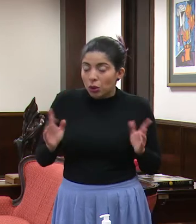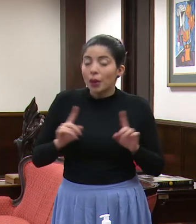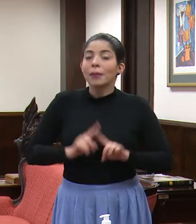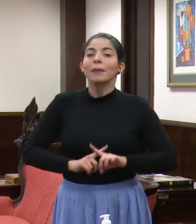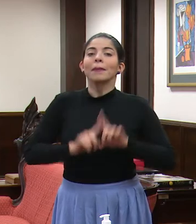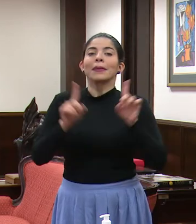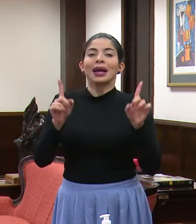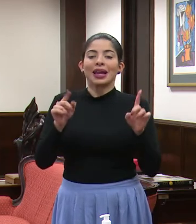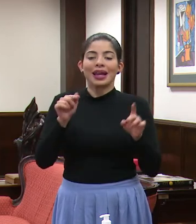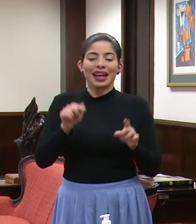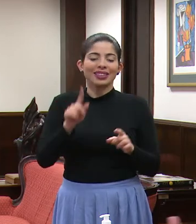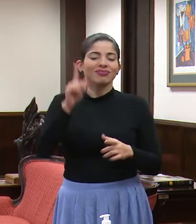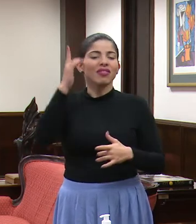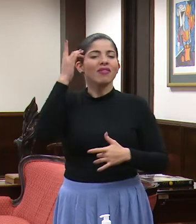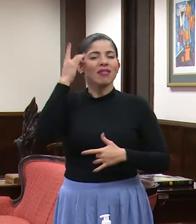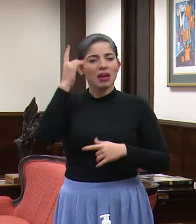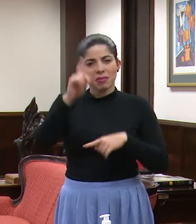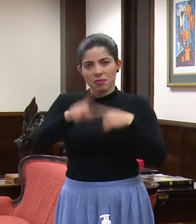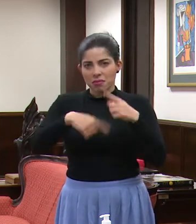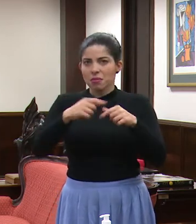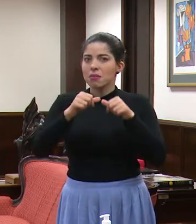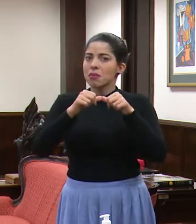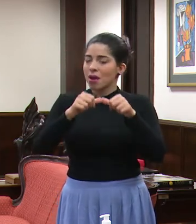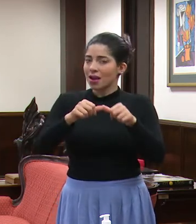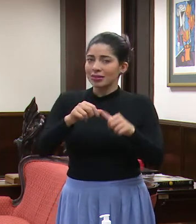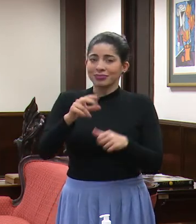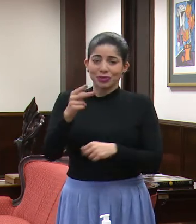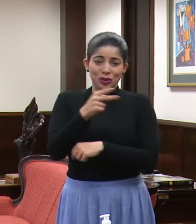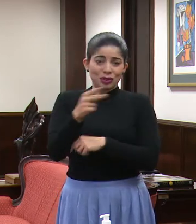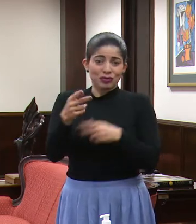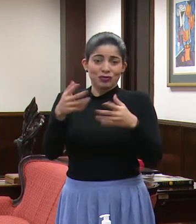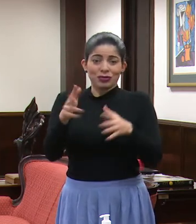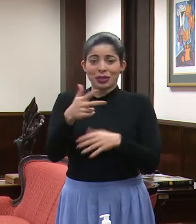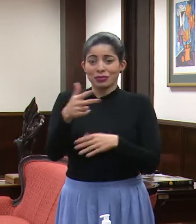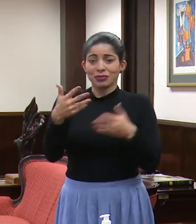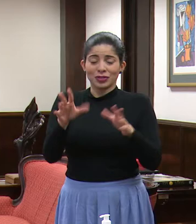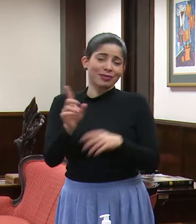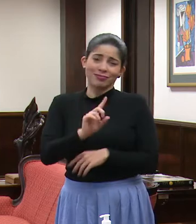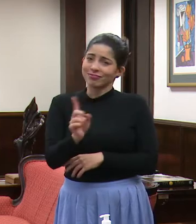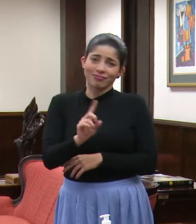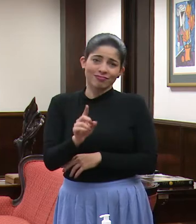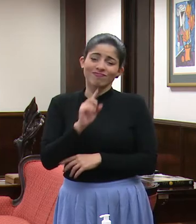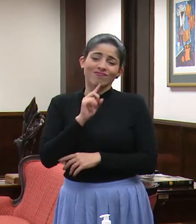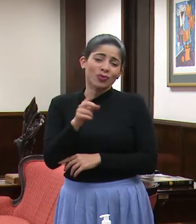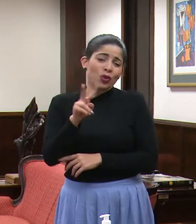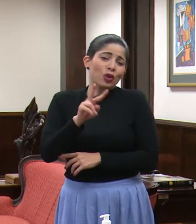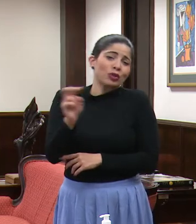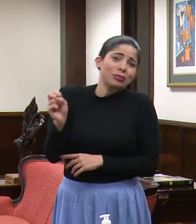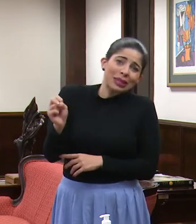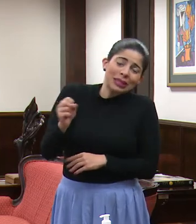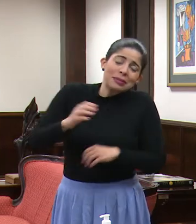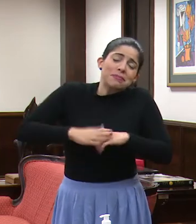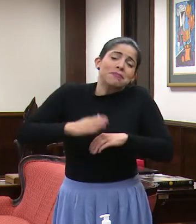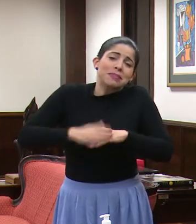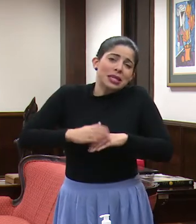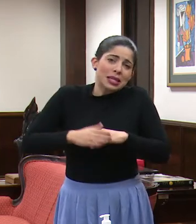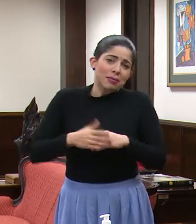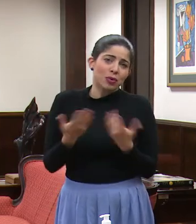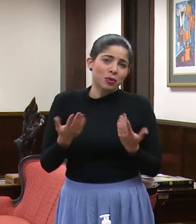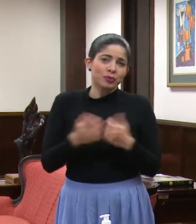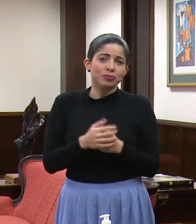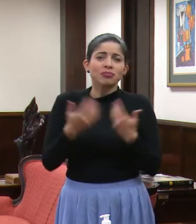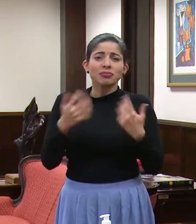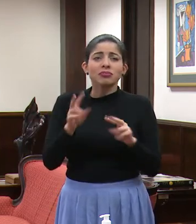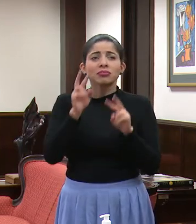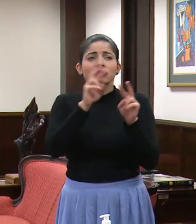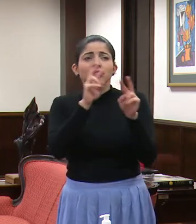esto es una enfermedad que se va a mantener, que no va a ser de dos semanas, de tres semanas, va a ser de dos meses como mínimo, por decirlo de alguna manera.